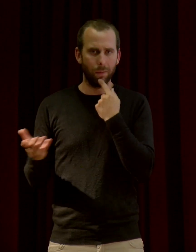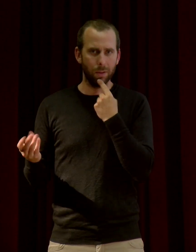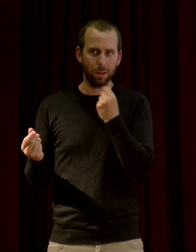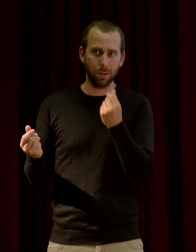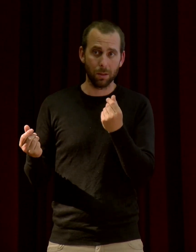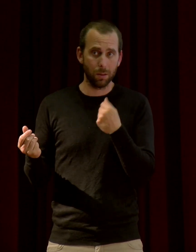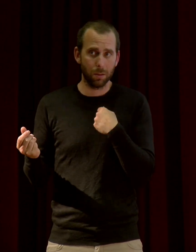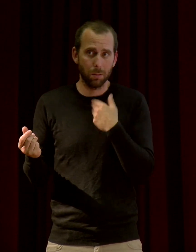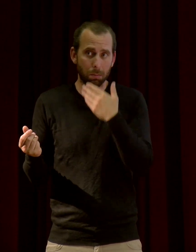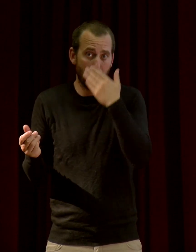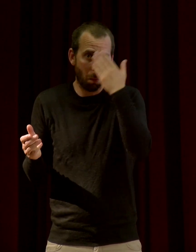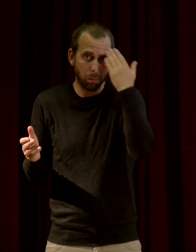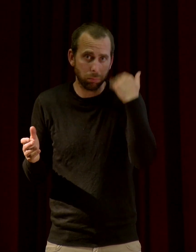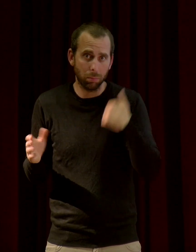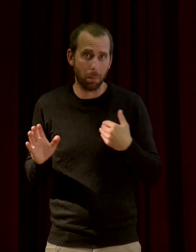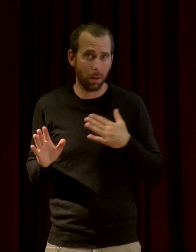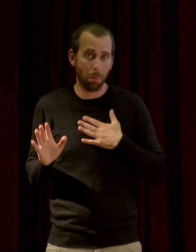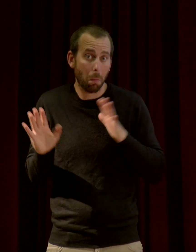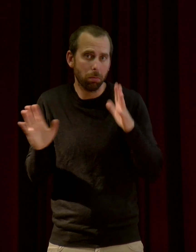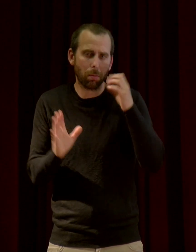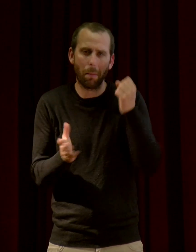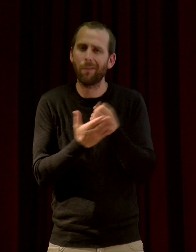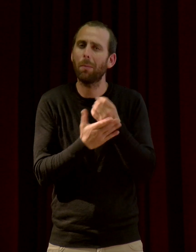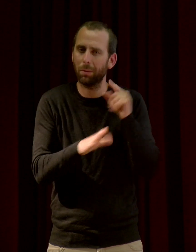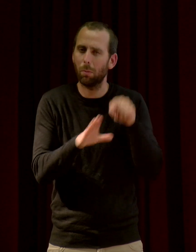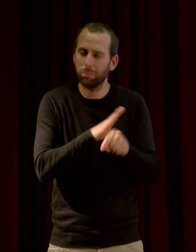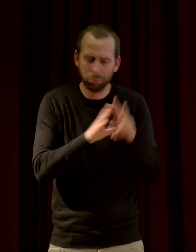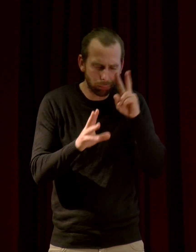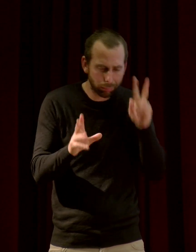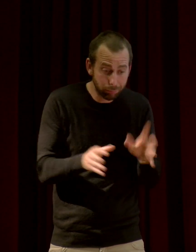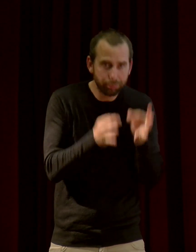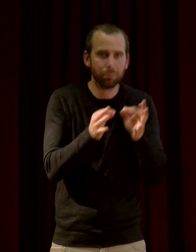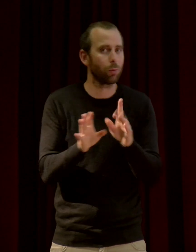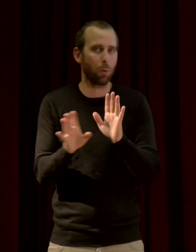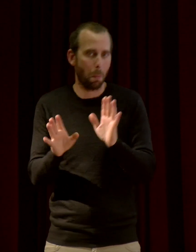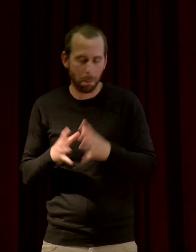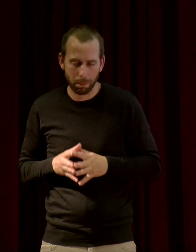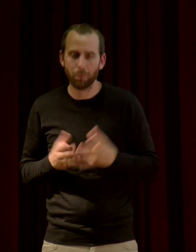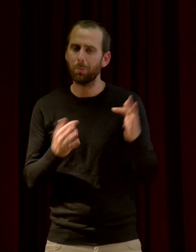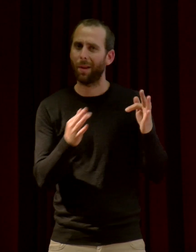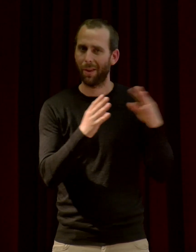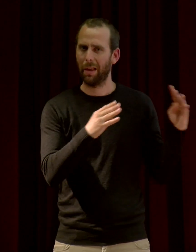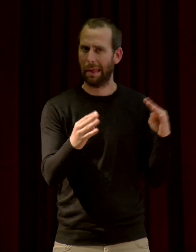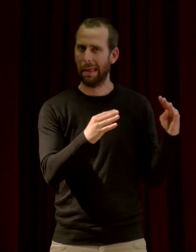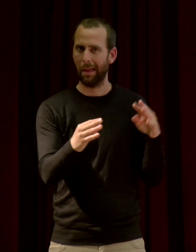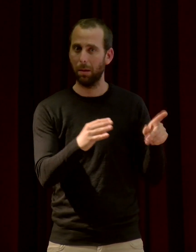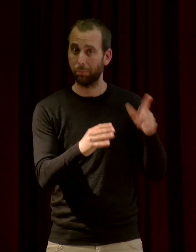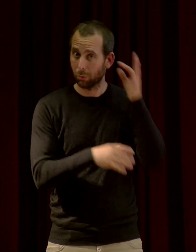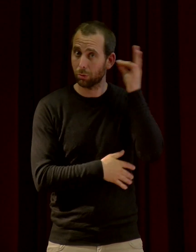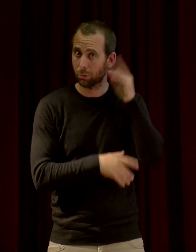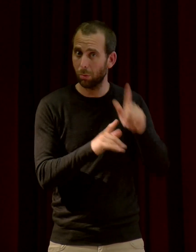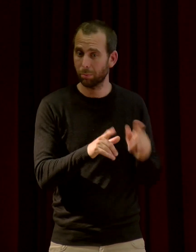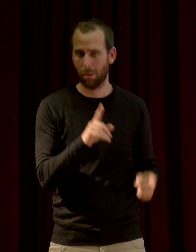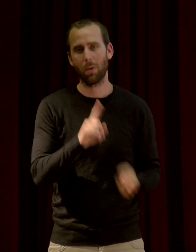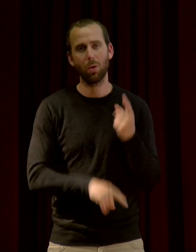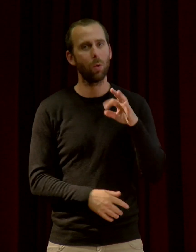ne sais pas. Je n pas été chercher d'informations dans les littératures scientifiques. En revanche, le son comme arme de guerre, oui, ça clairement, et